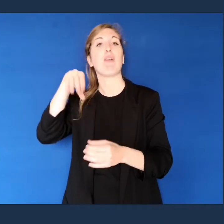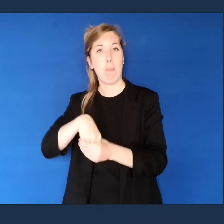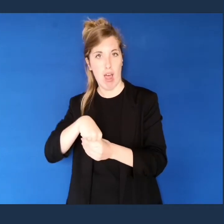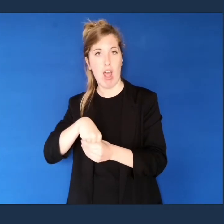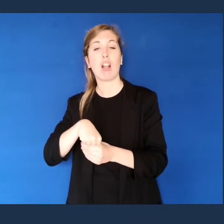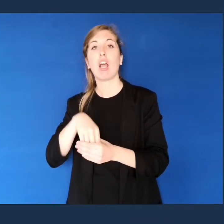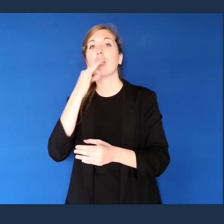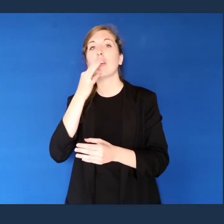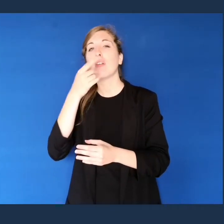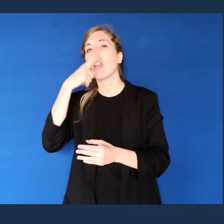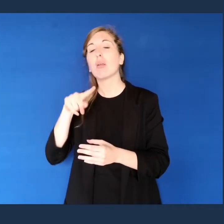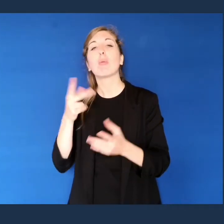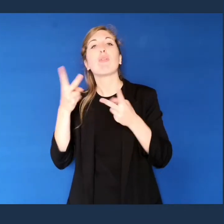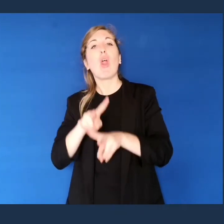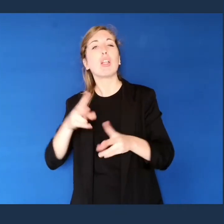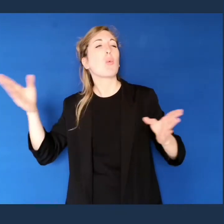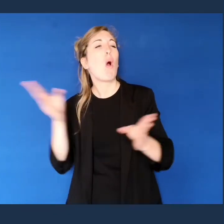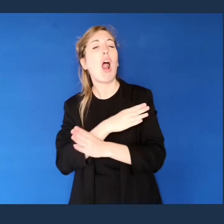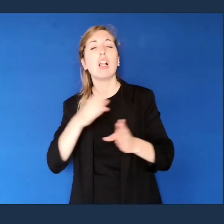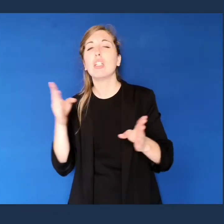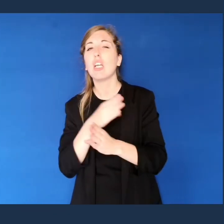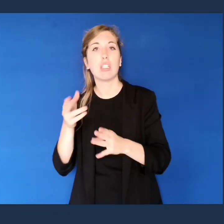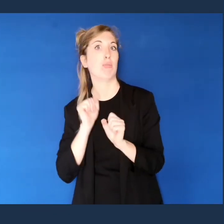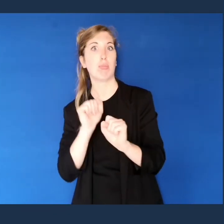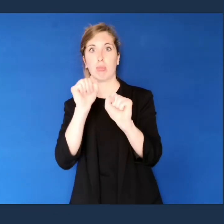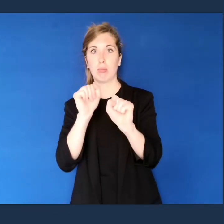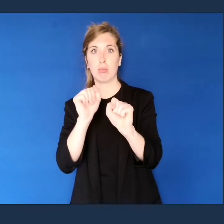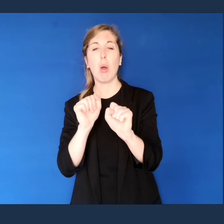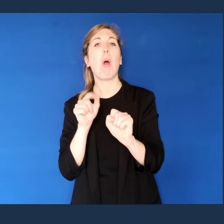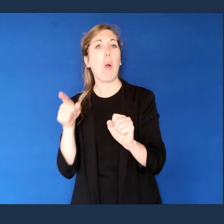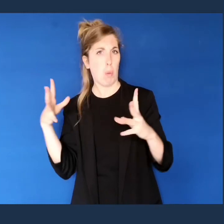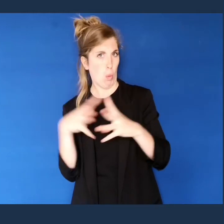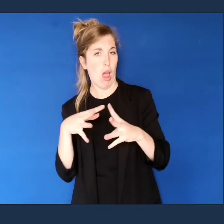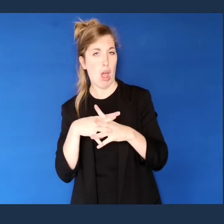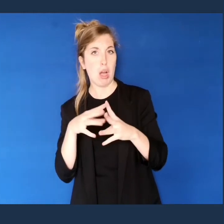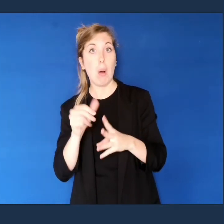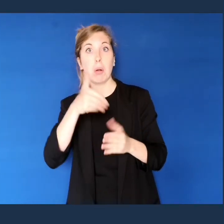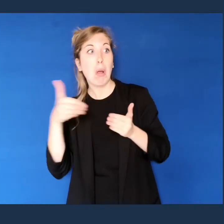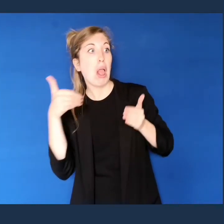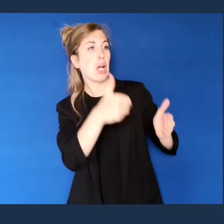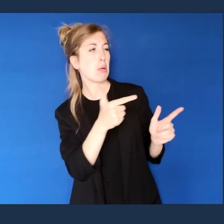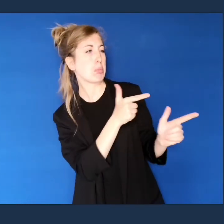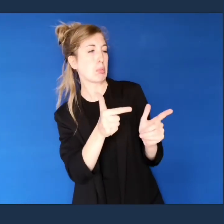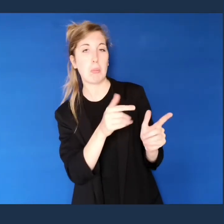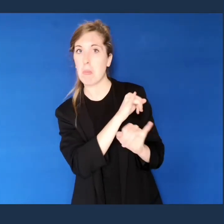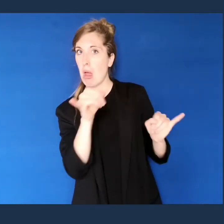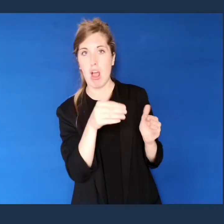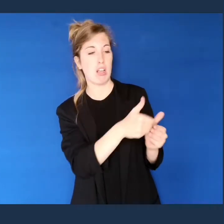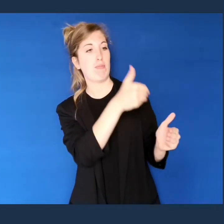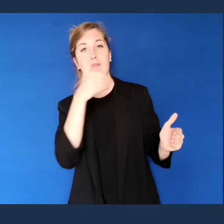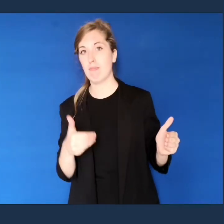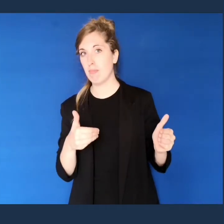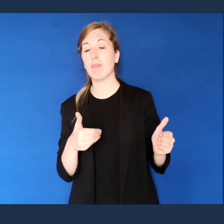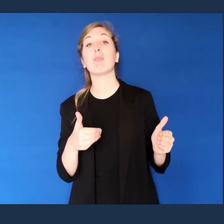forma di violenza. Sebbene fosse in guerra non impugnò mai un'arma e restò dietro le linee, guidando ambulanze a